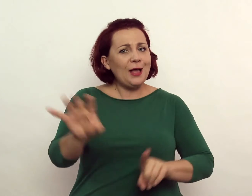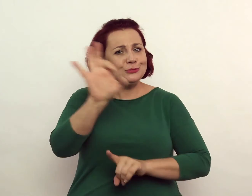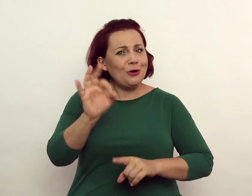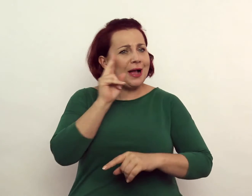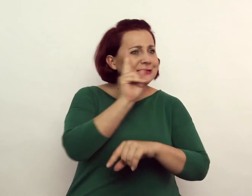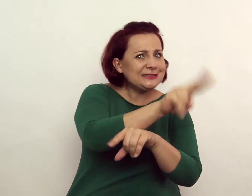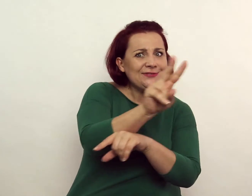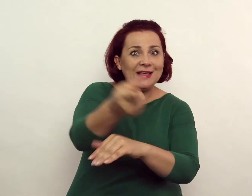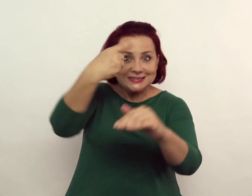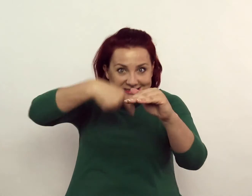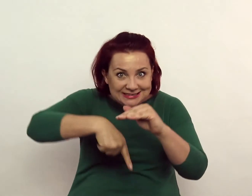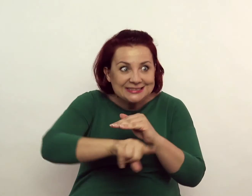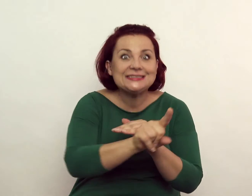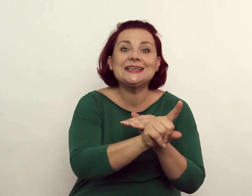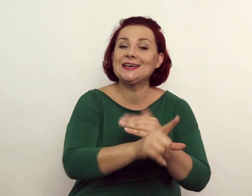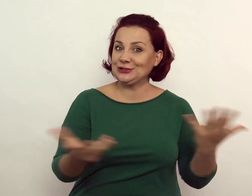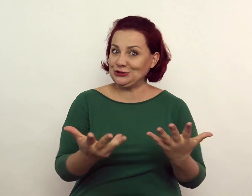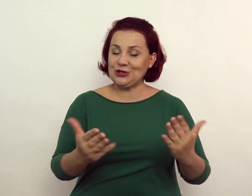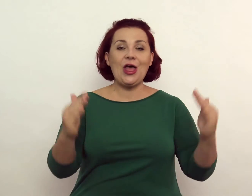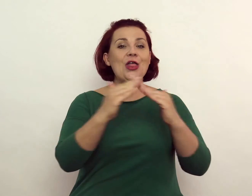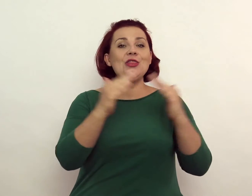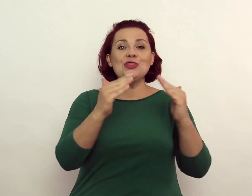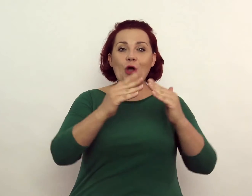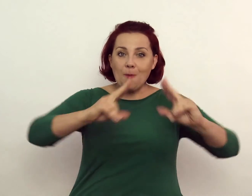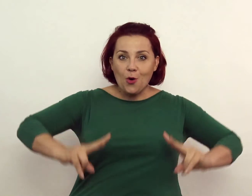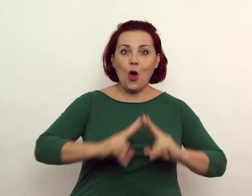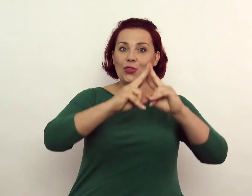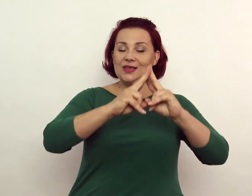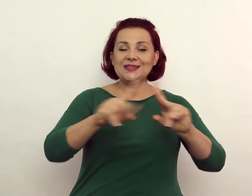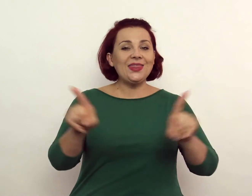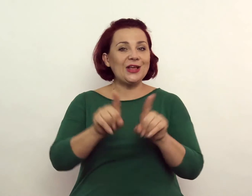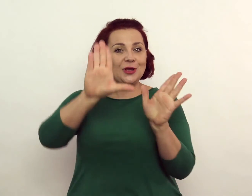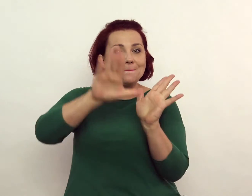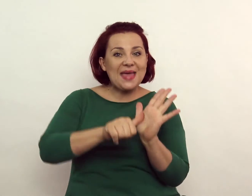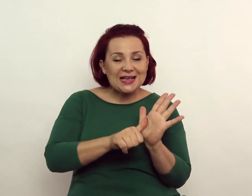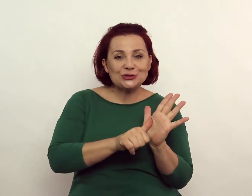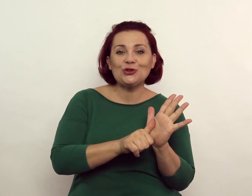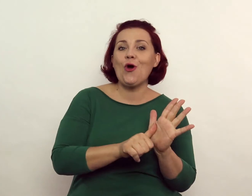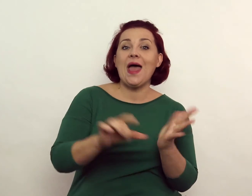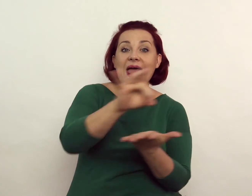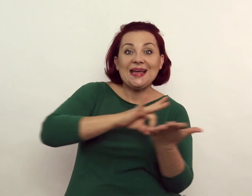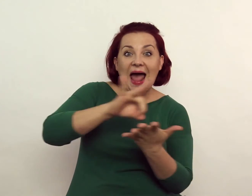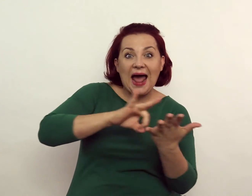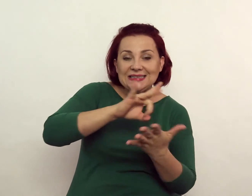a przy okazji zwiedzić wnętrza domu gotyckiego, miasteczka galicyjskiego,